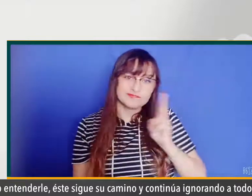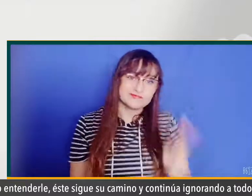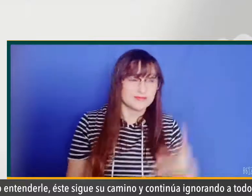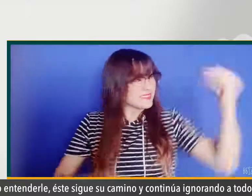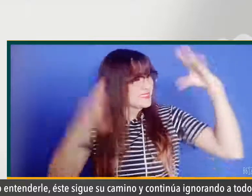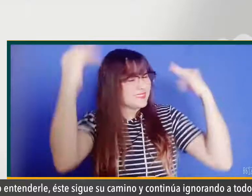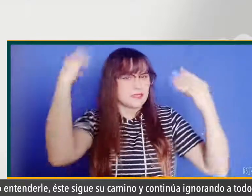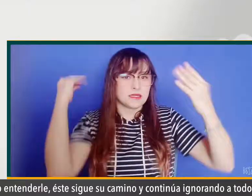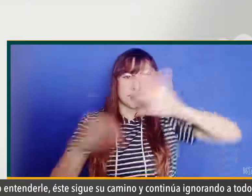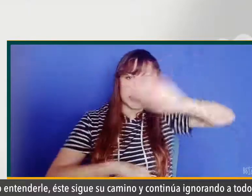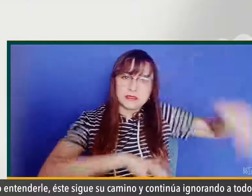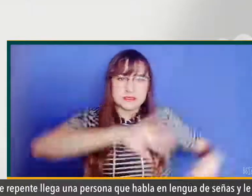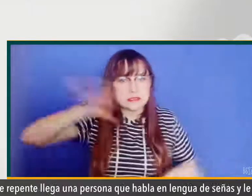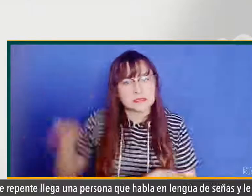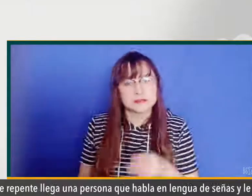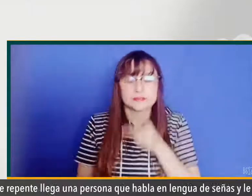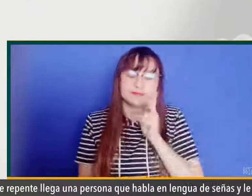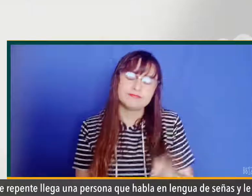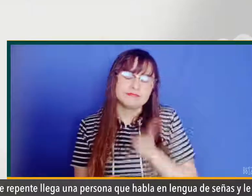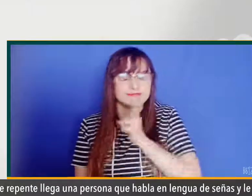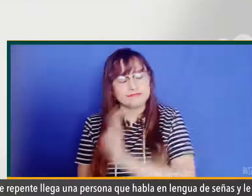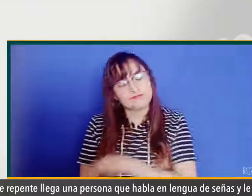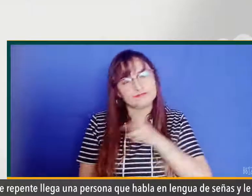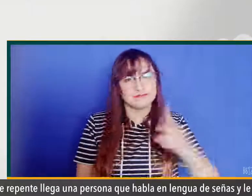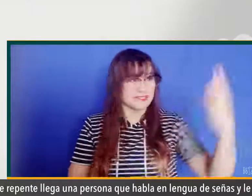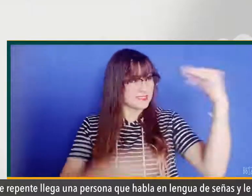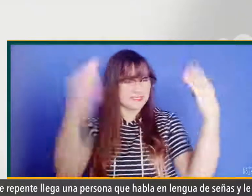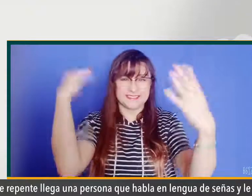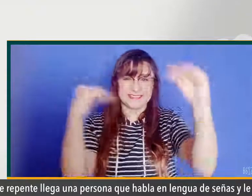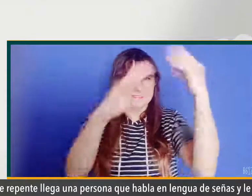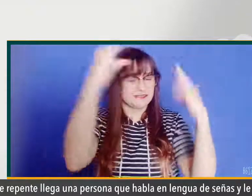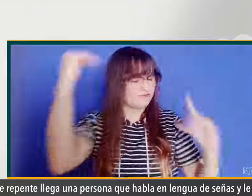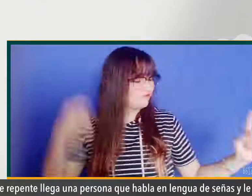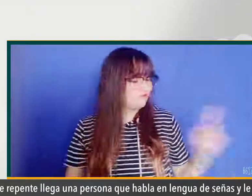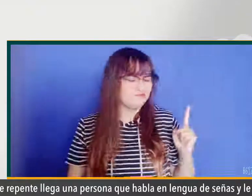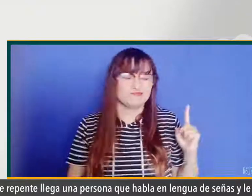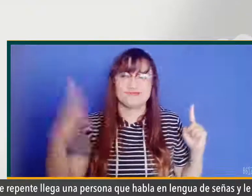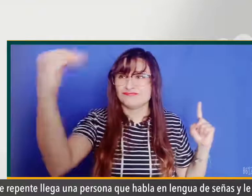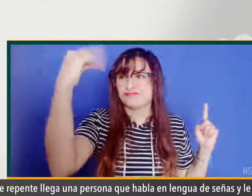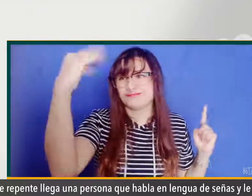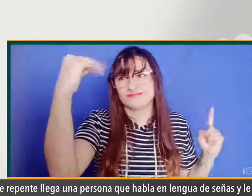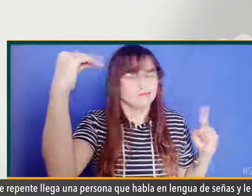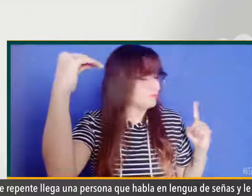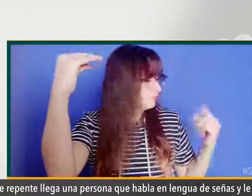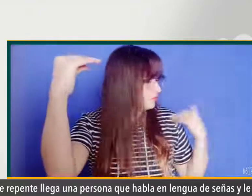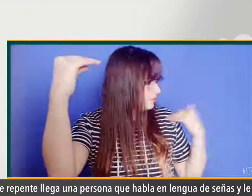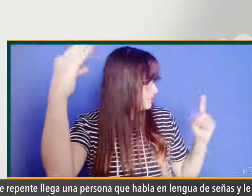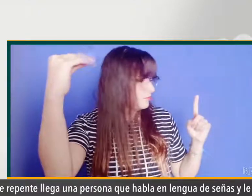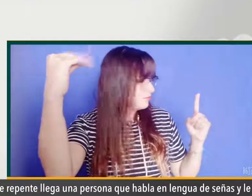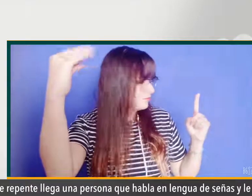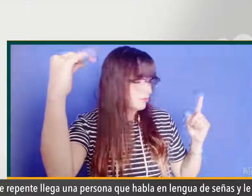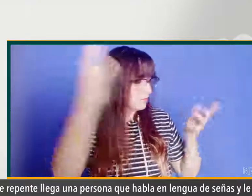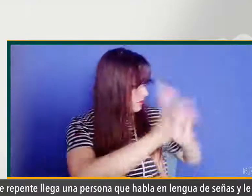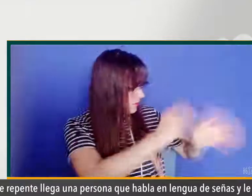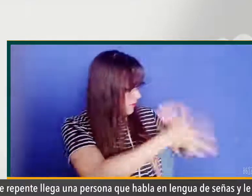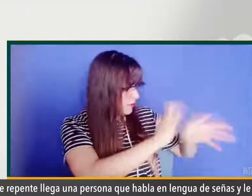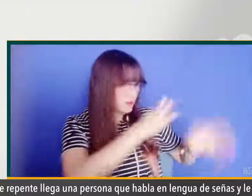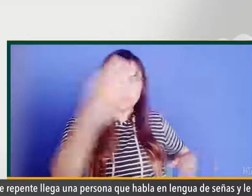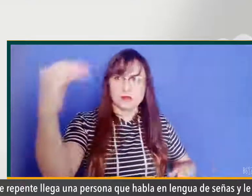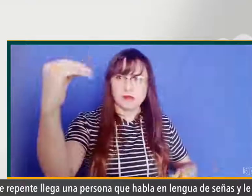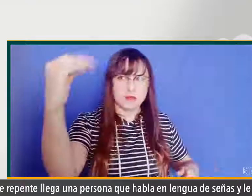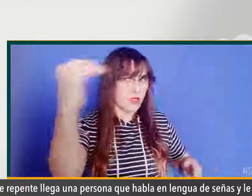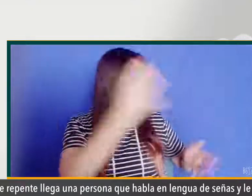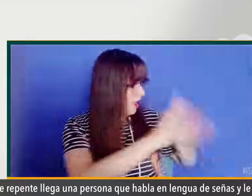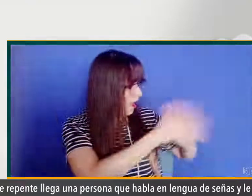los que le hablan. Cuando de repente llega una persona que habla en lengua de señas y le comenta lo que están